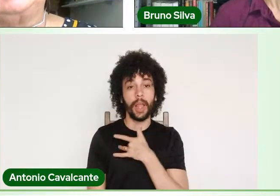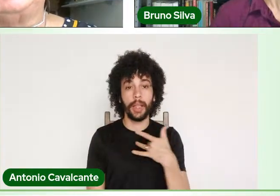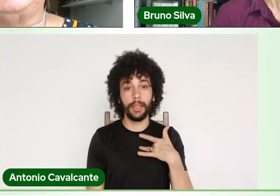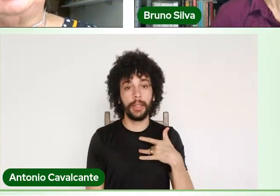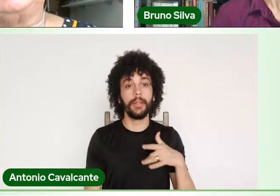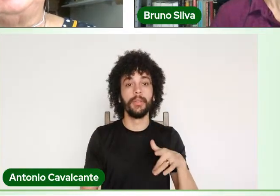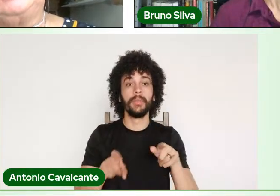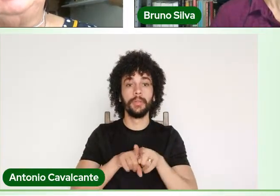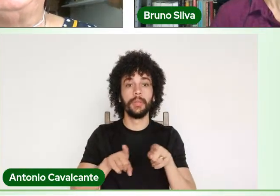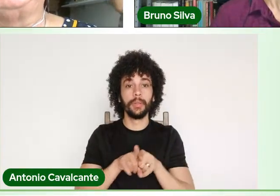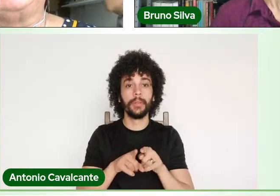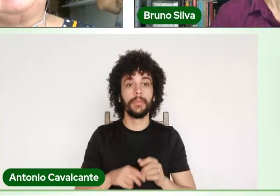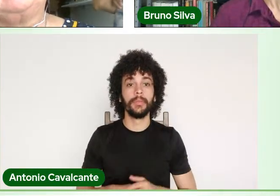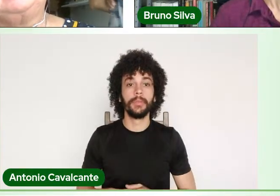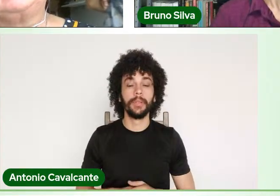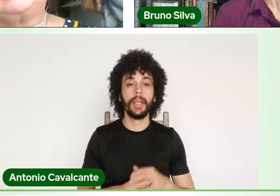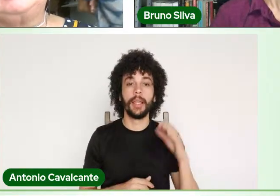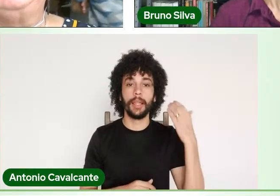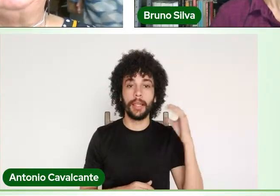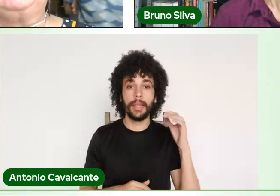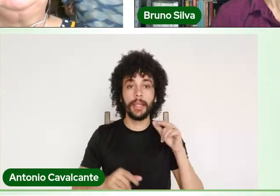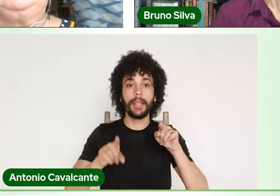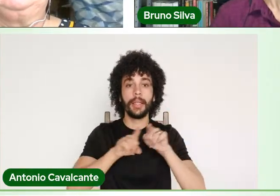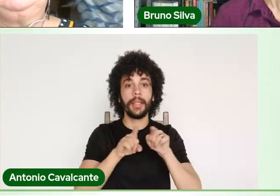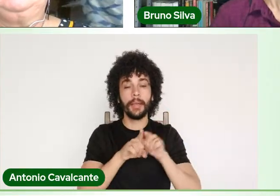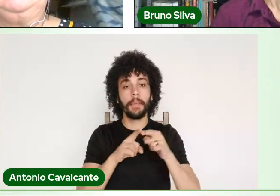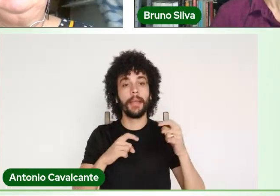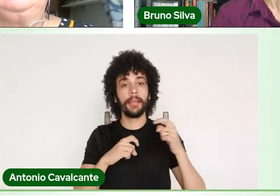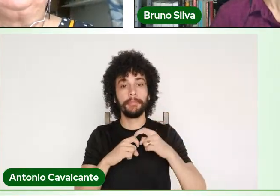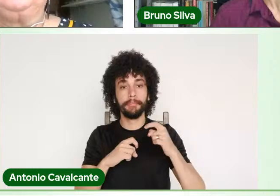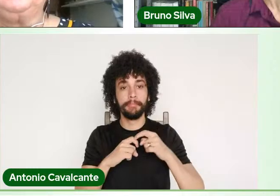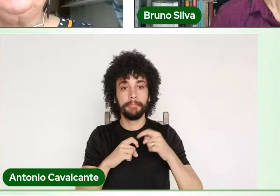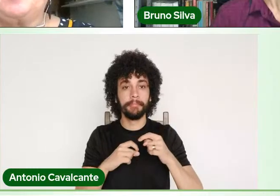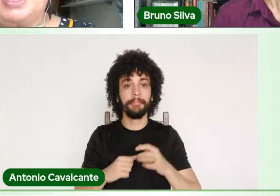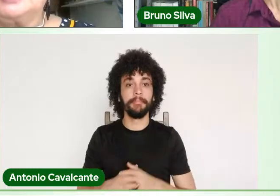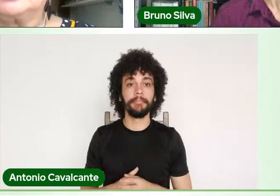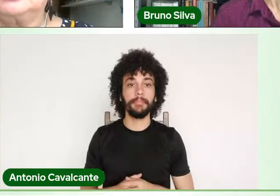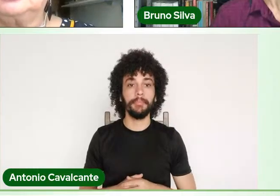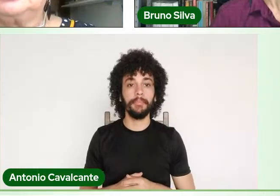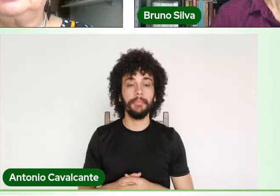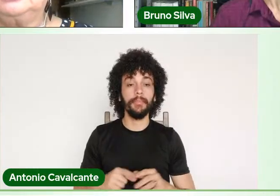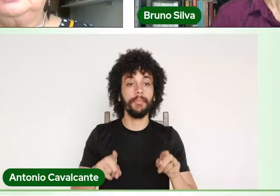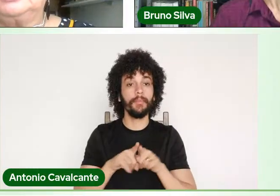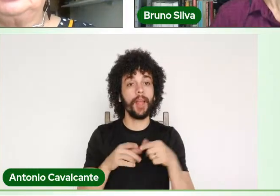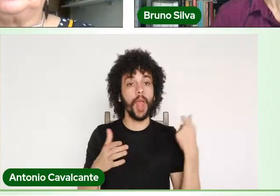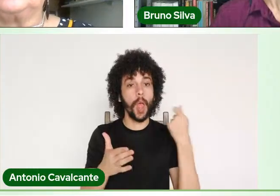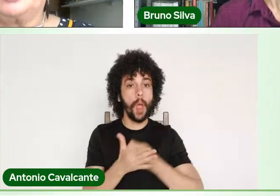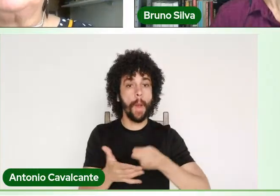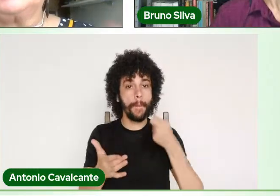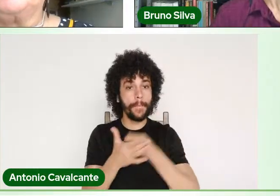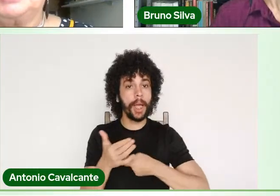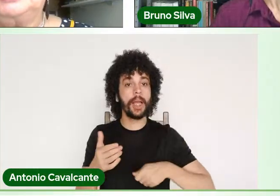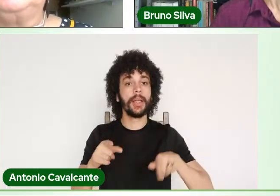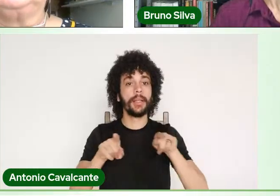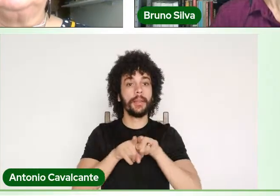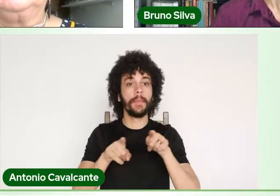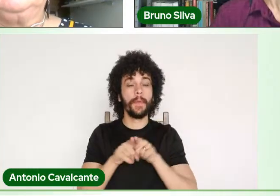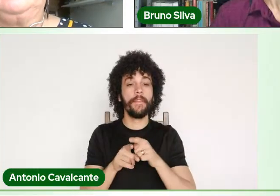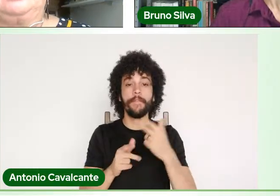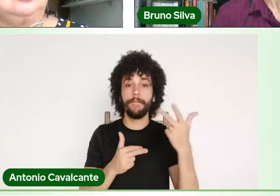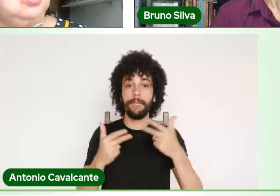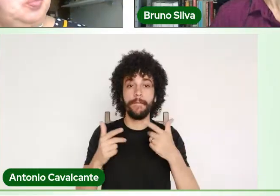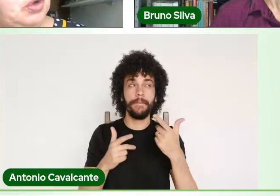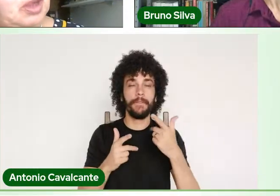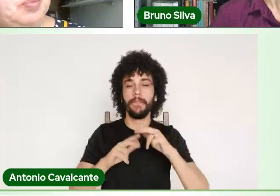da ciência, da medicina, né, sobre o embate entre os vários saberes,